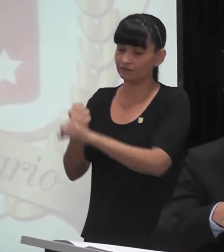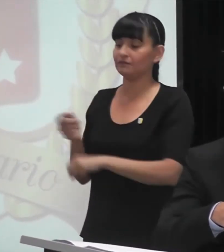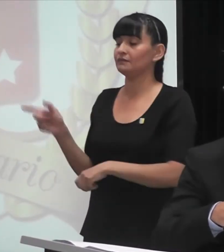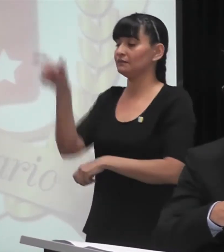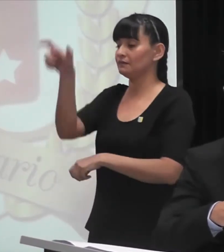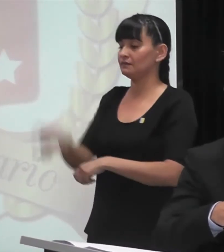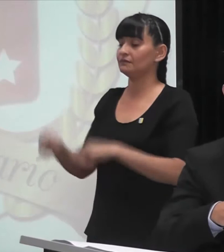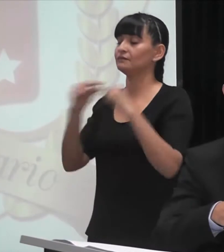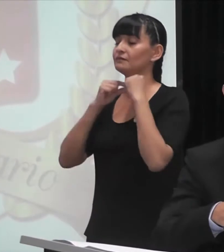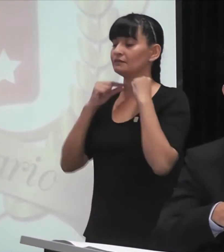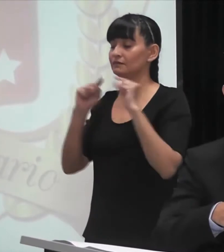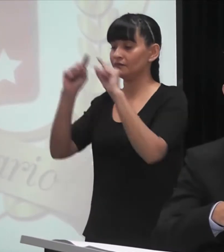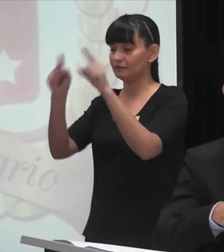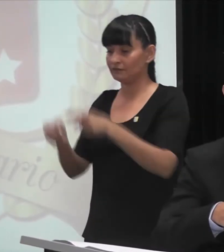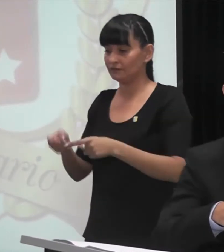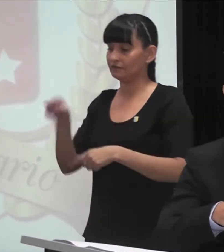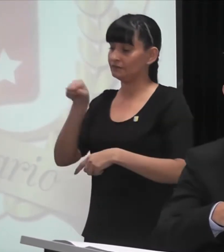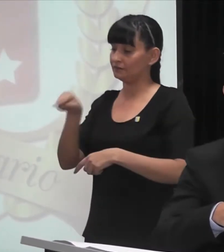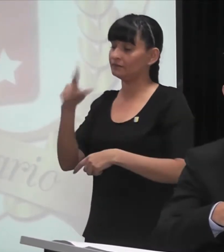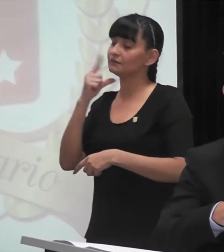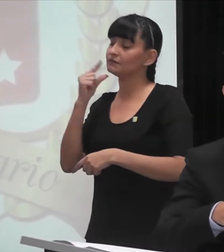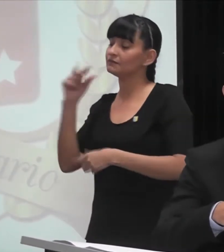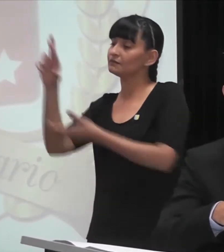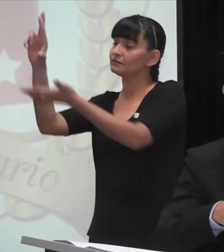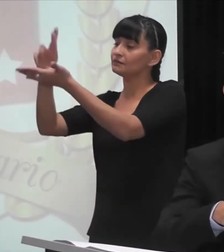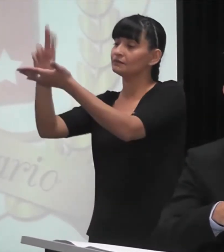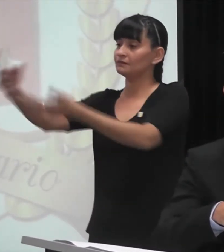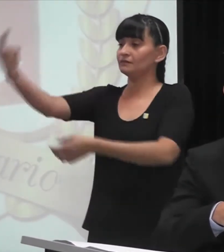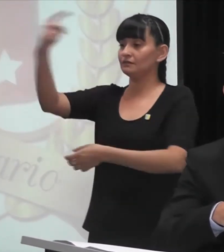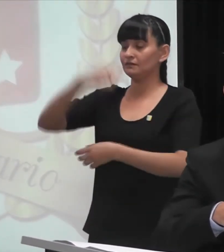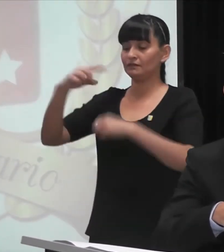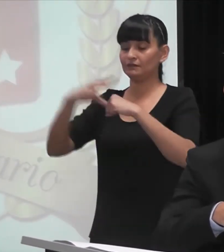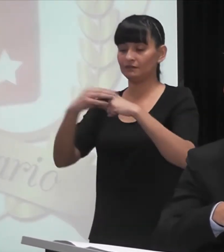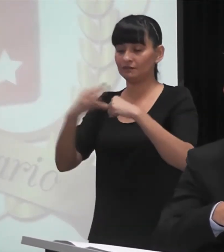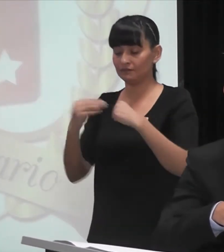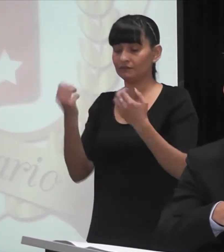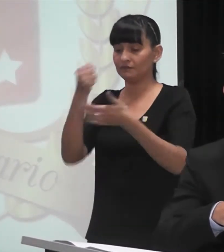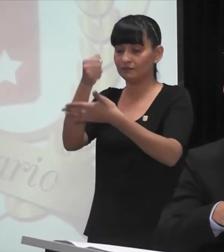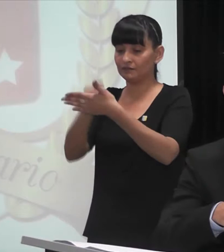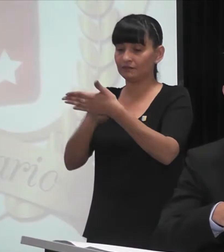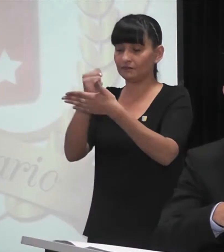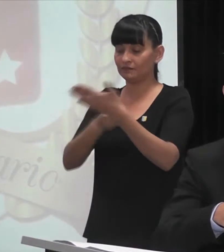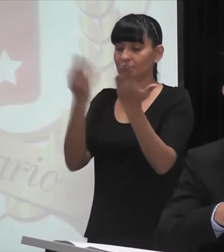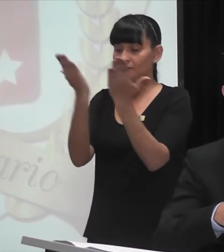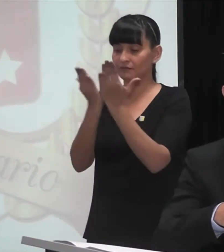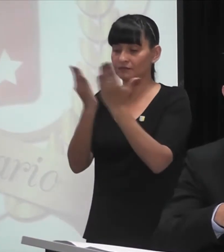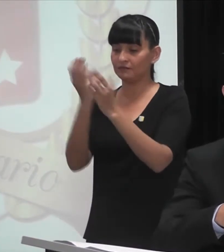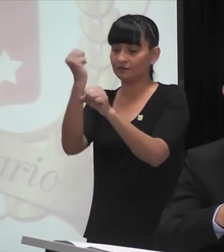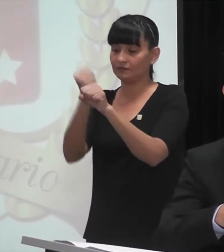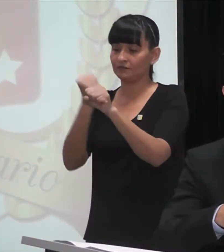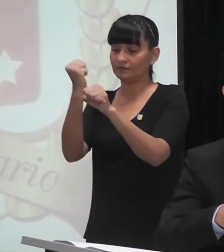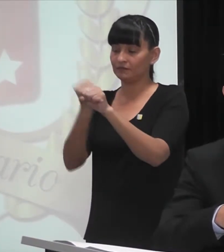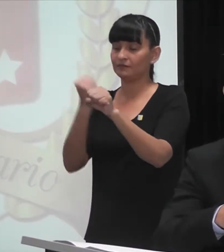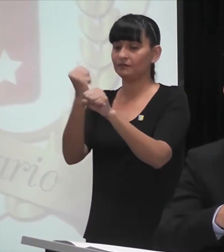Moya, que venía de resistencia y puso la impronta de la teología dentro de la currícula